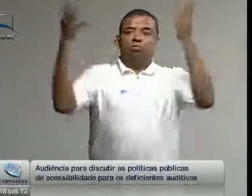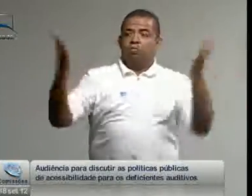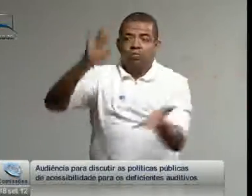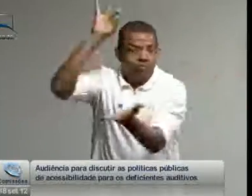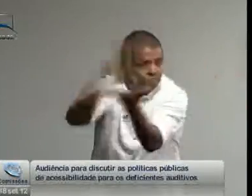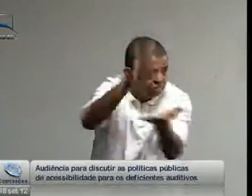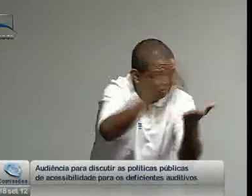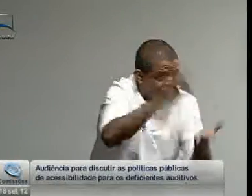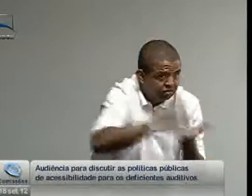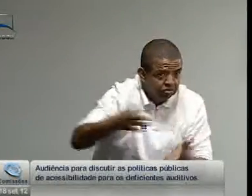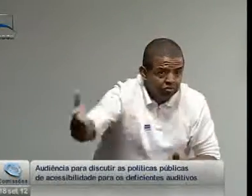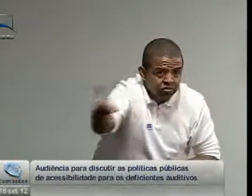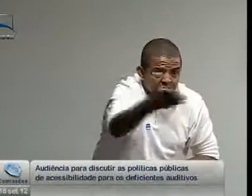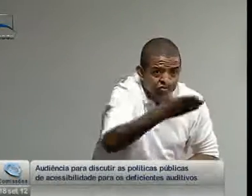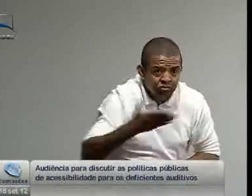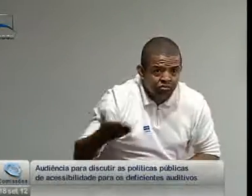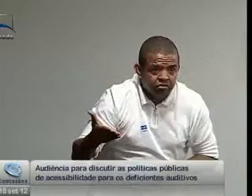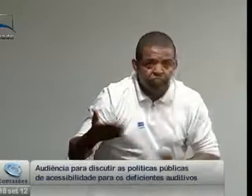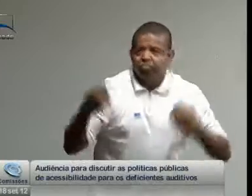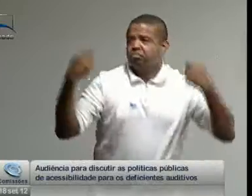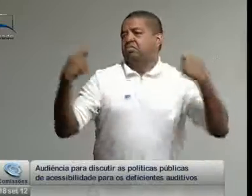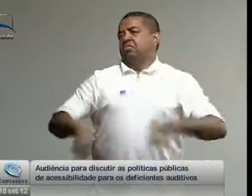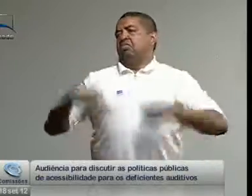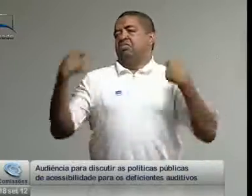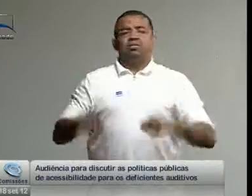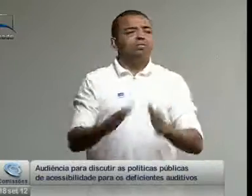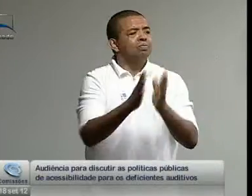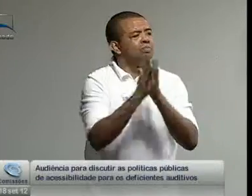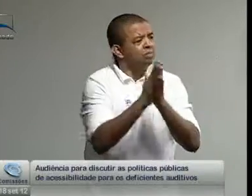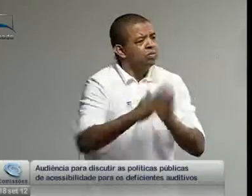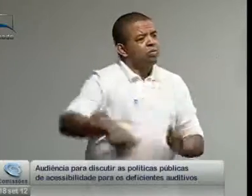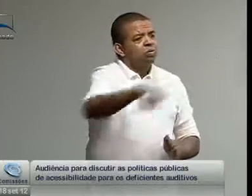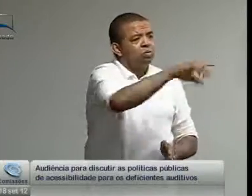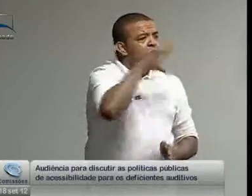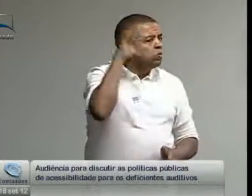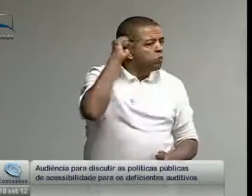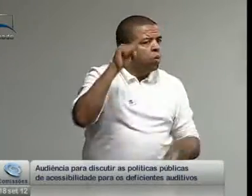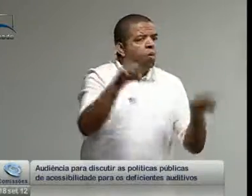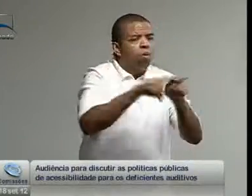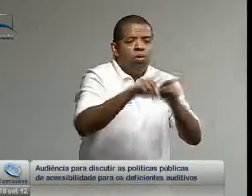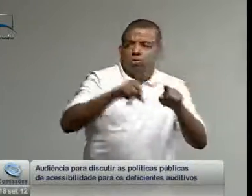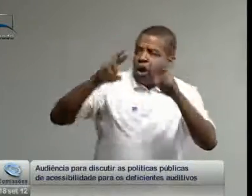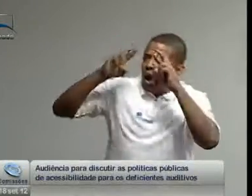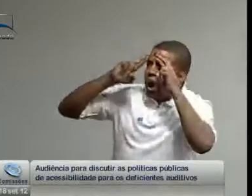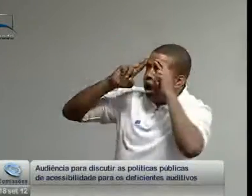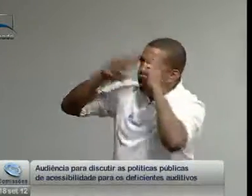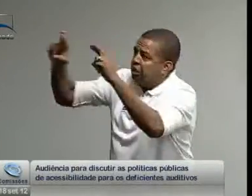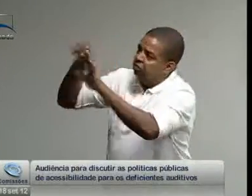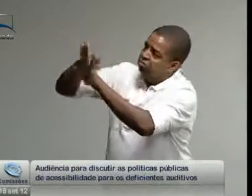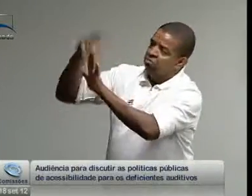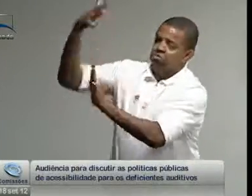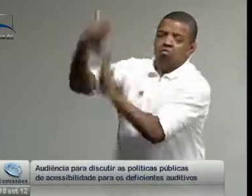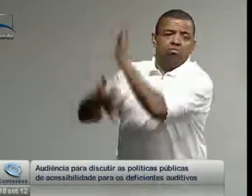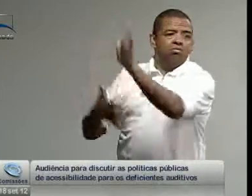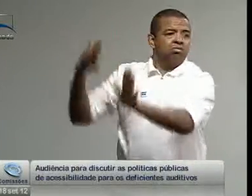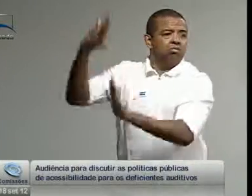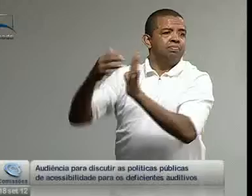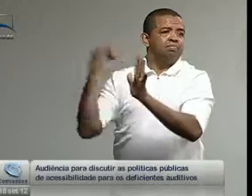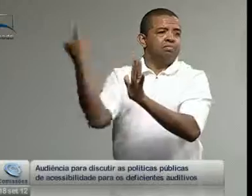quero, então, estimular a vocês a língua de sinais. Não é isso? Então, por favor, vocês que ouvintes, respeitem a